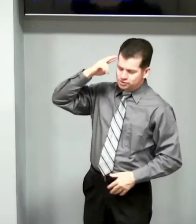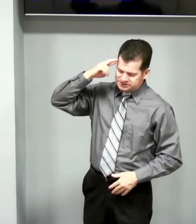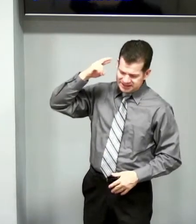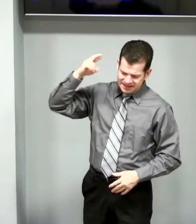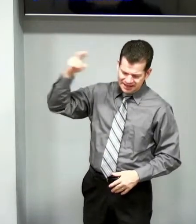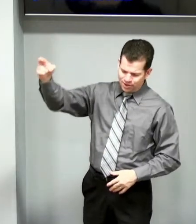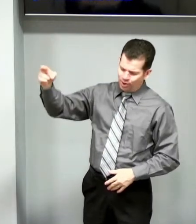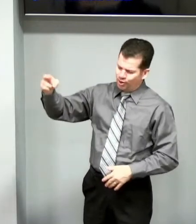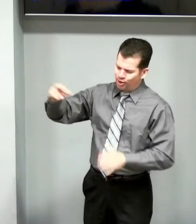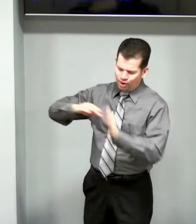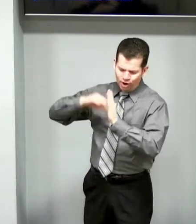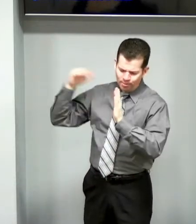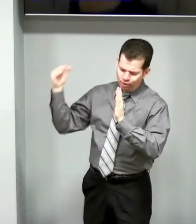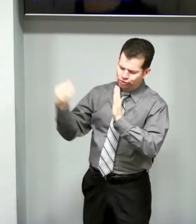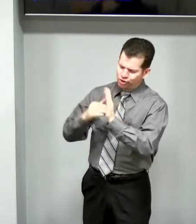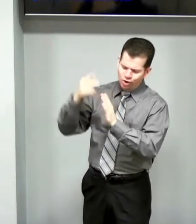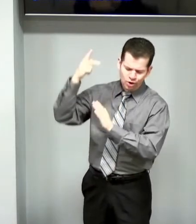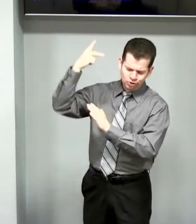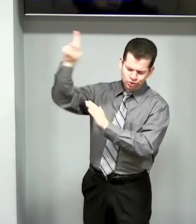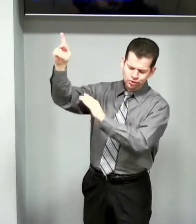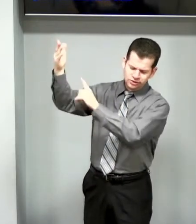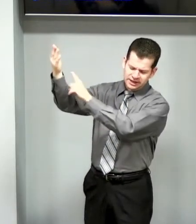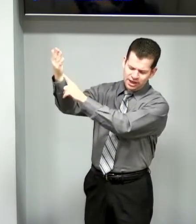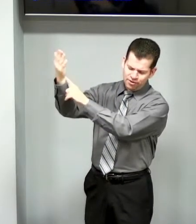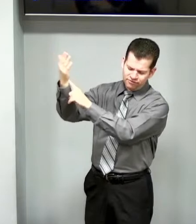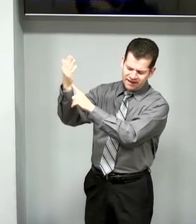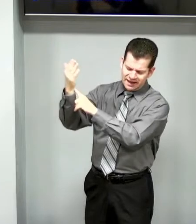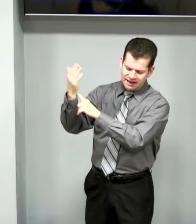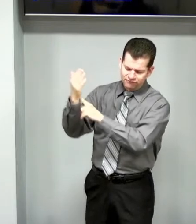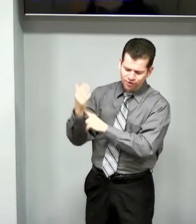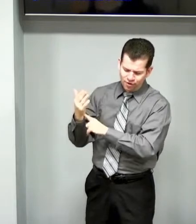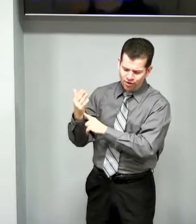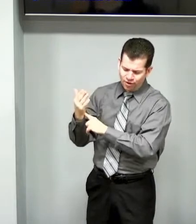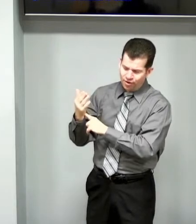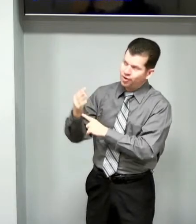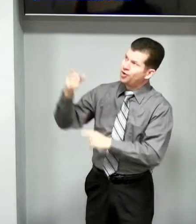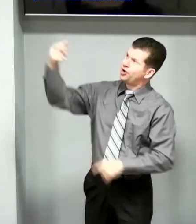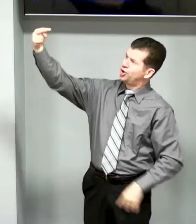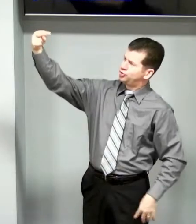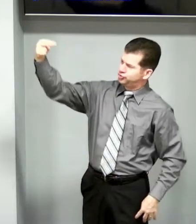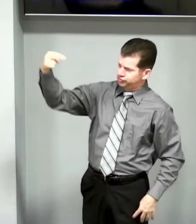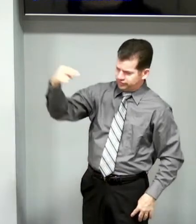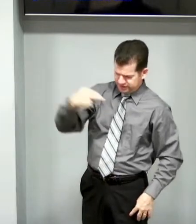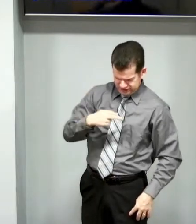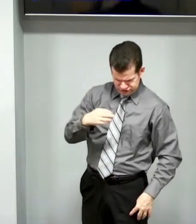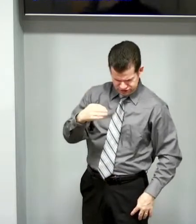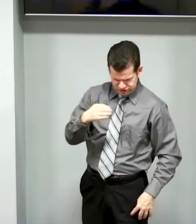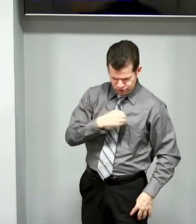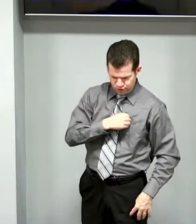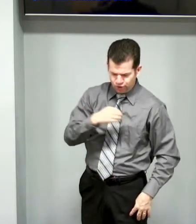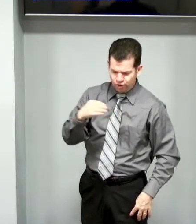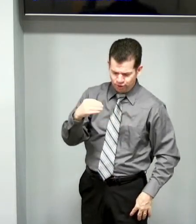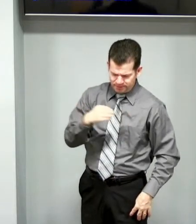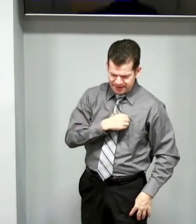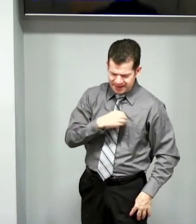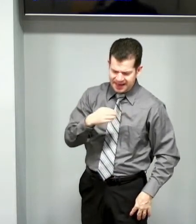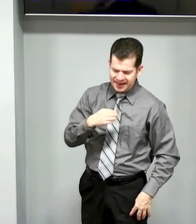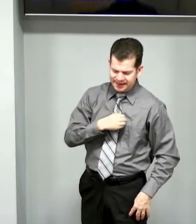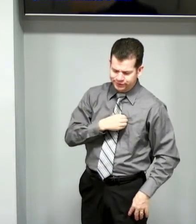Senhor, por todo o teu favor. Tu fiz o pecado